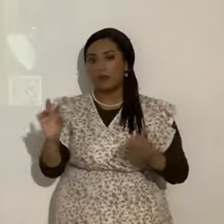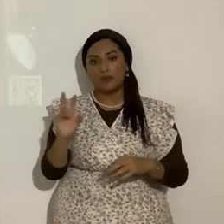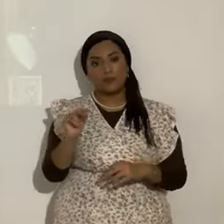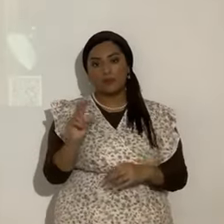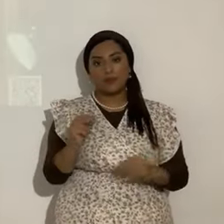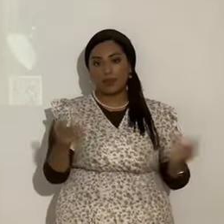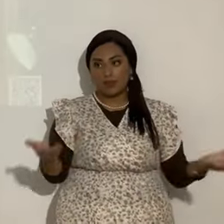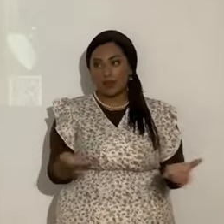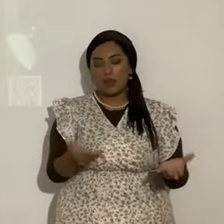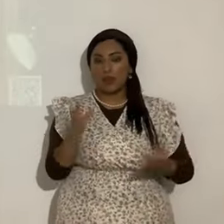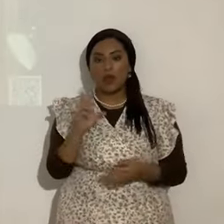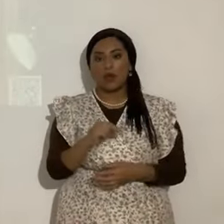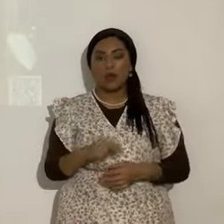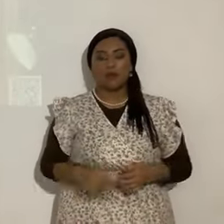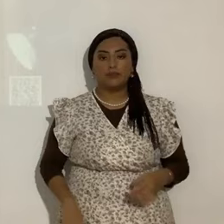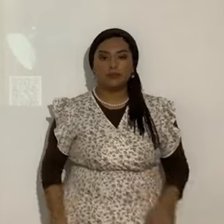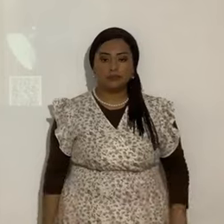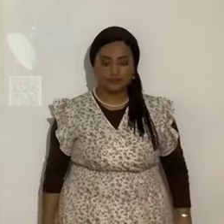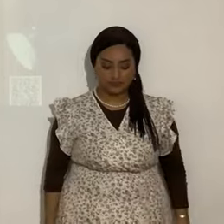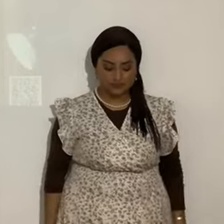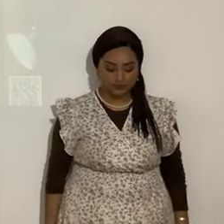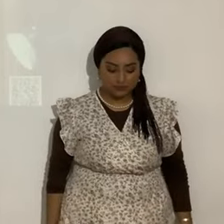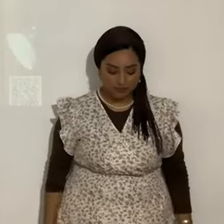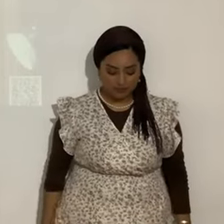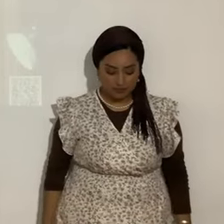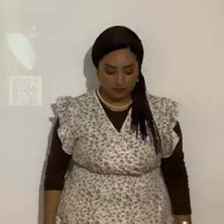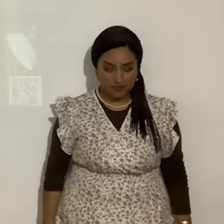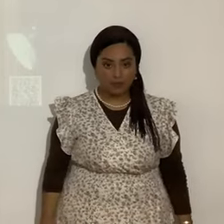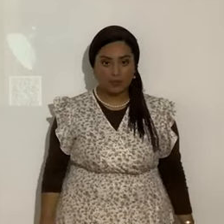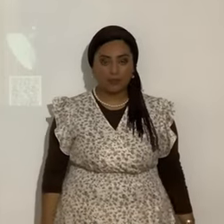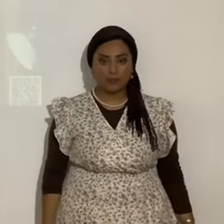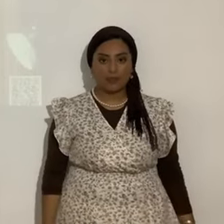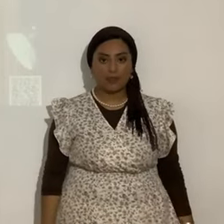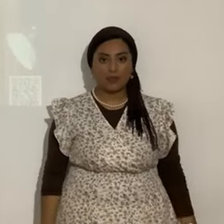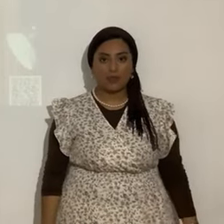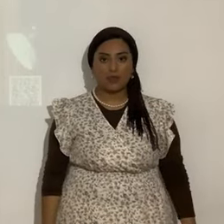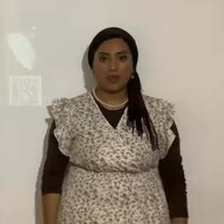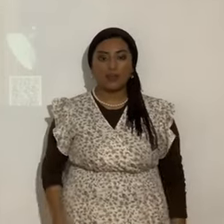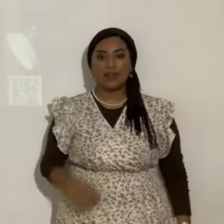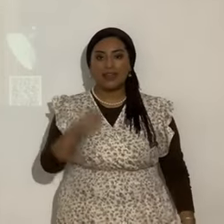por favor, vamos a entenderlo como lo entiende el mundo. ¿Sí? Tiene que ser el patrón.